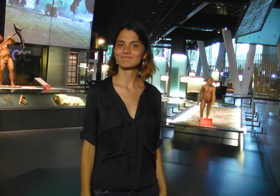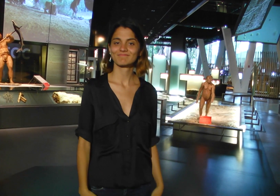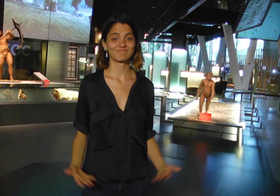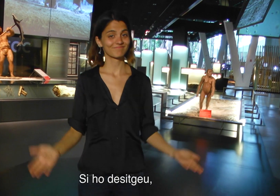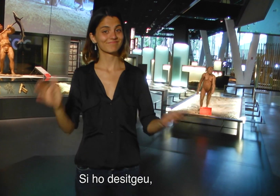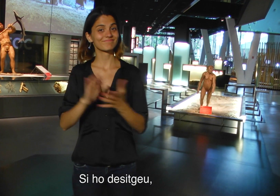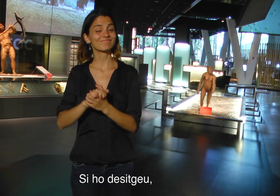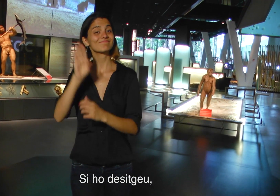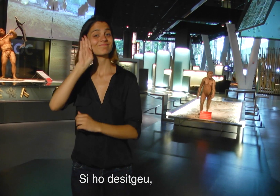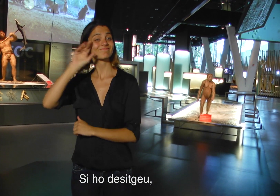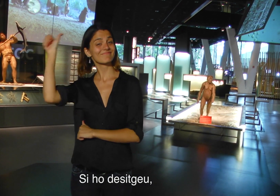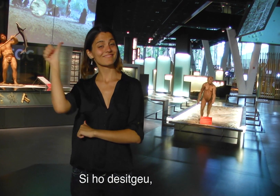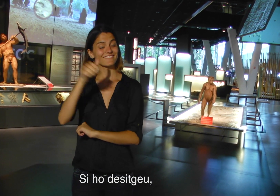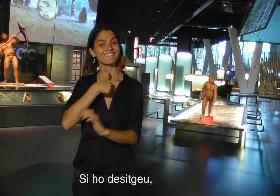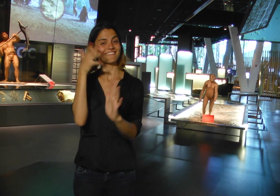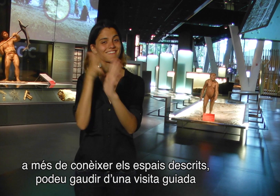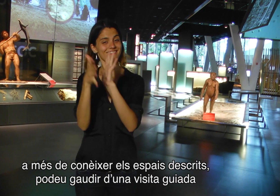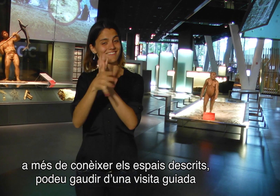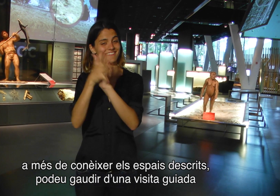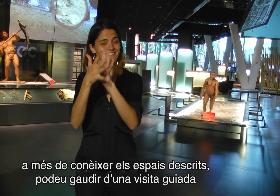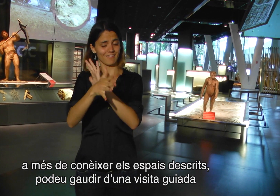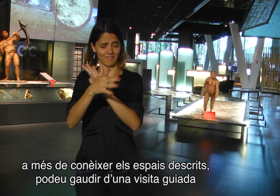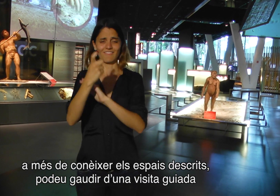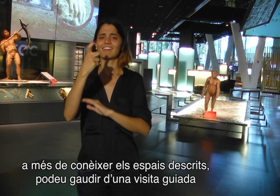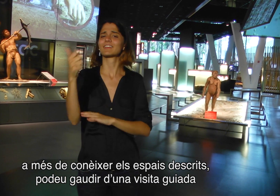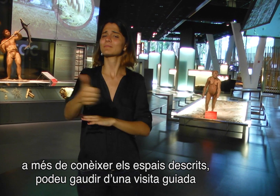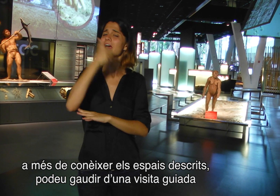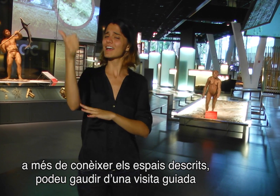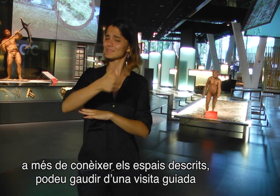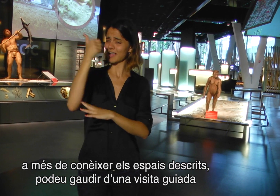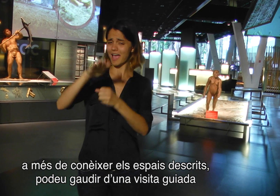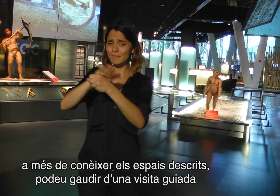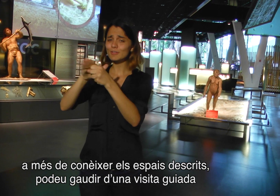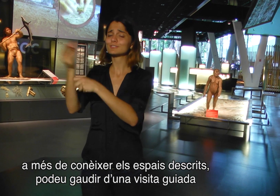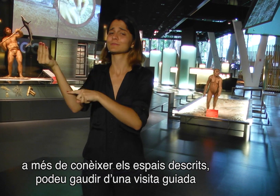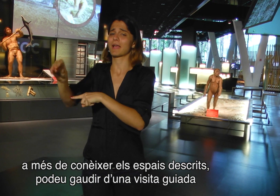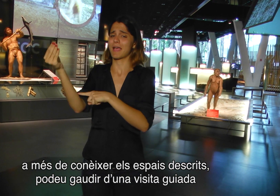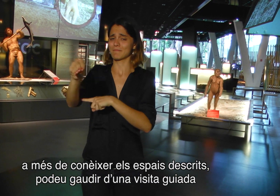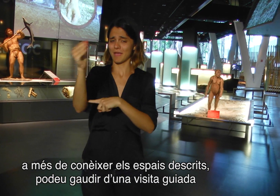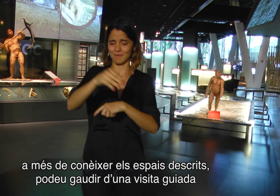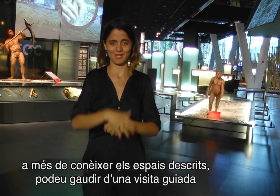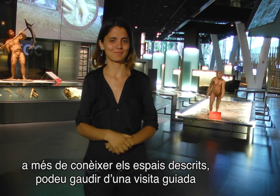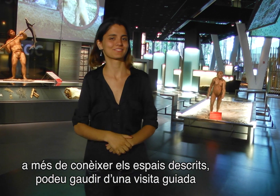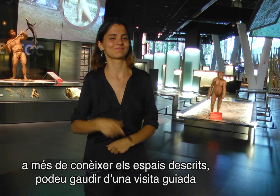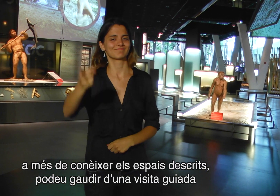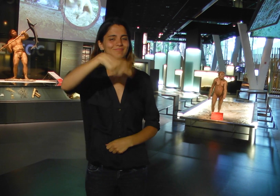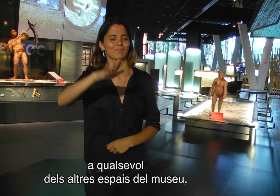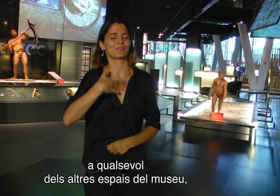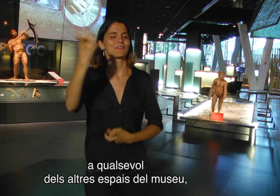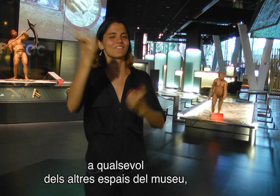l'opet de la vida Si ho desitgeu, a més de conèixer els espais descrits, podeu gaudir d'una visita guiada a qualsevol dels altres espais del